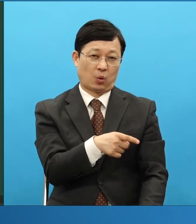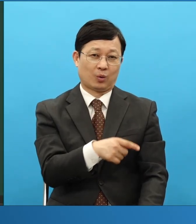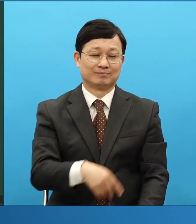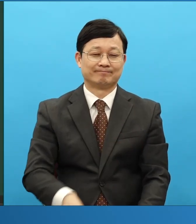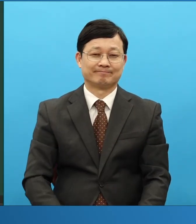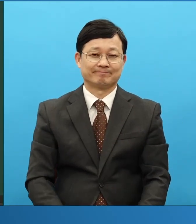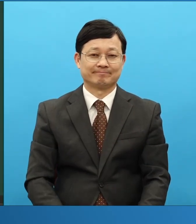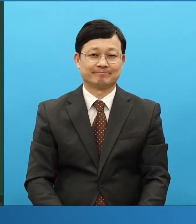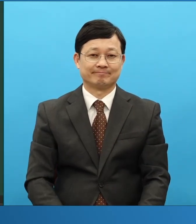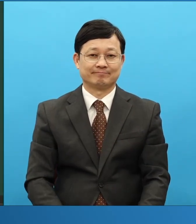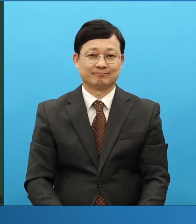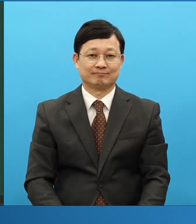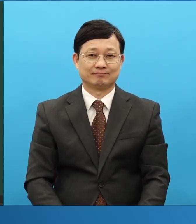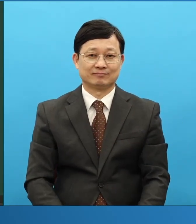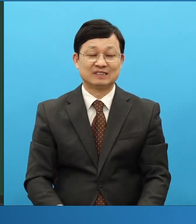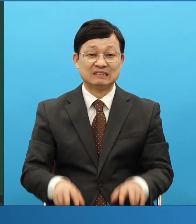그나마 살아온 게 은혜요